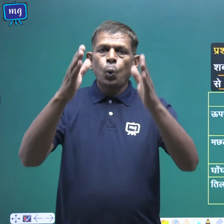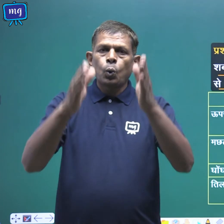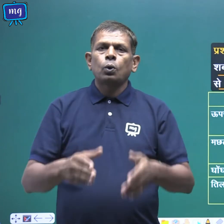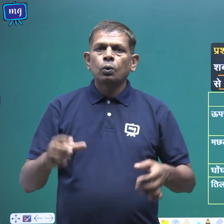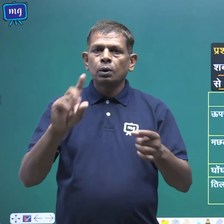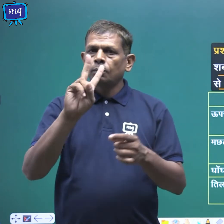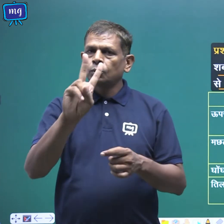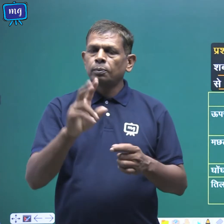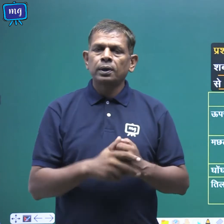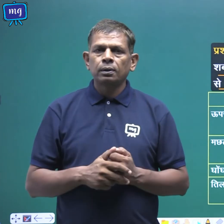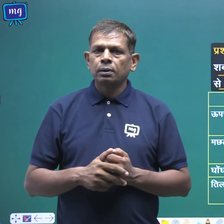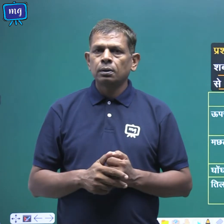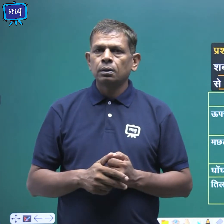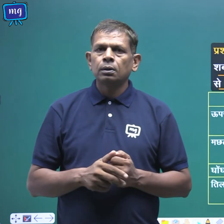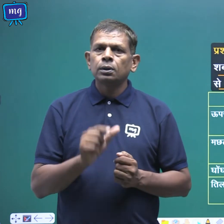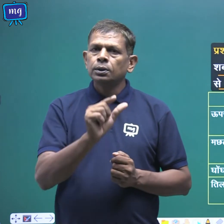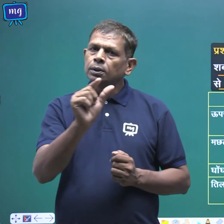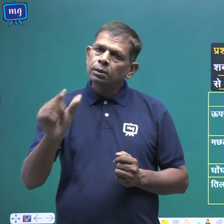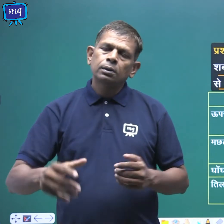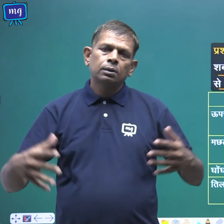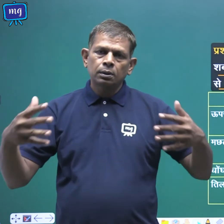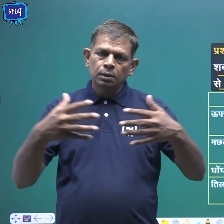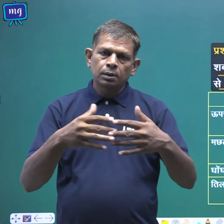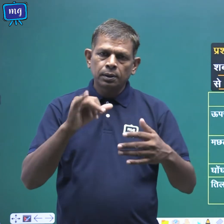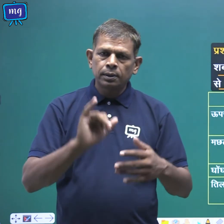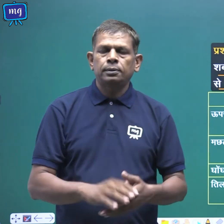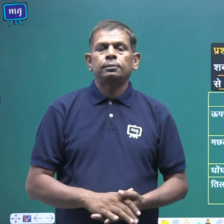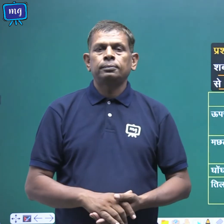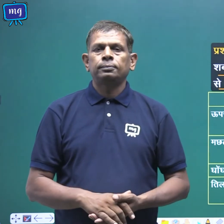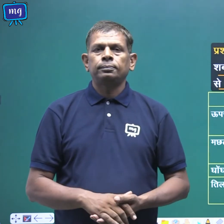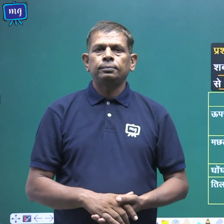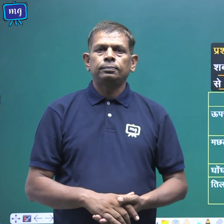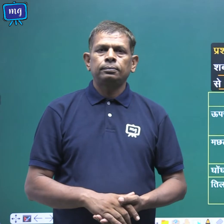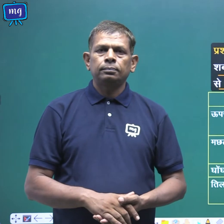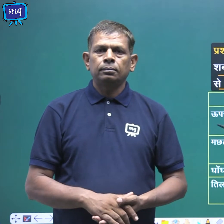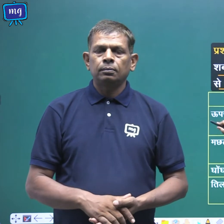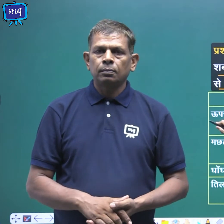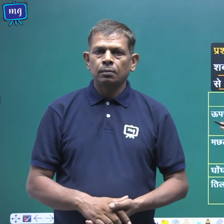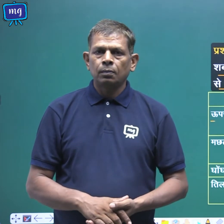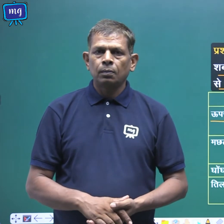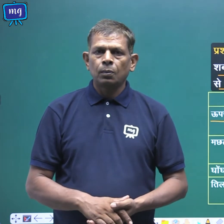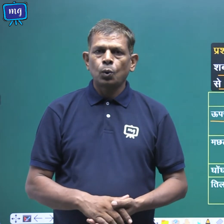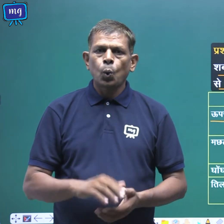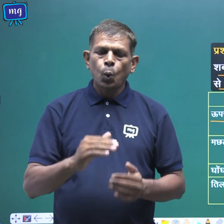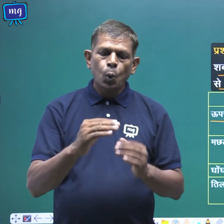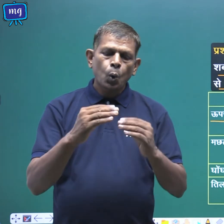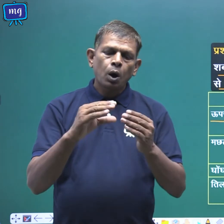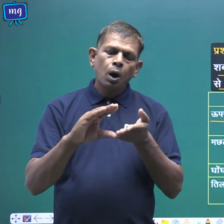में दिये गए शब्दों से करना है उपरी जब्डा